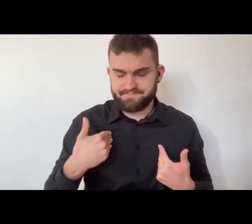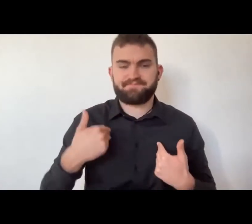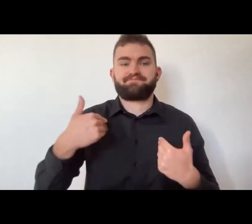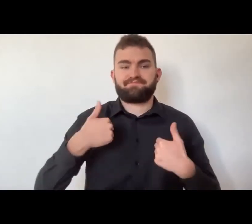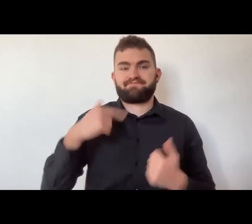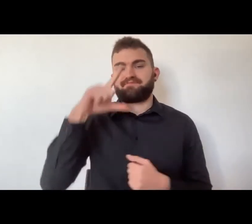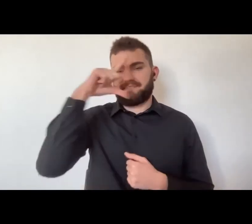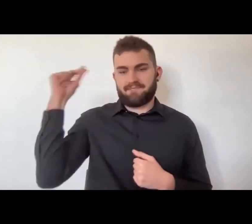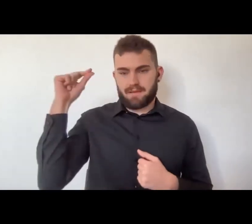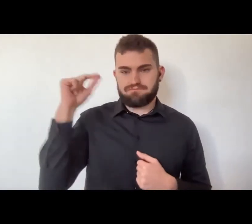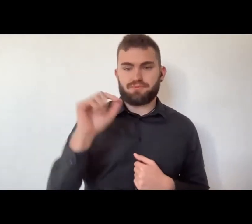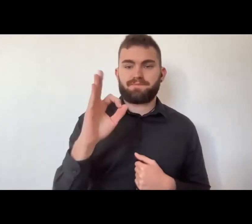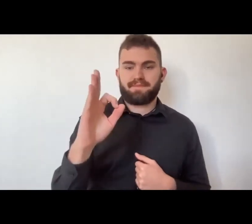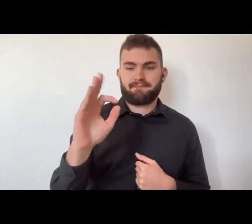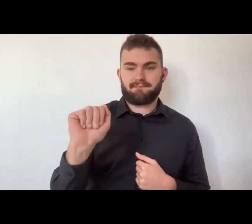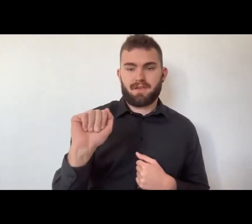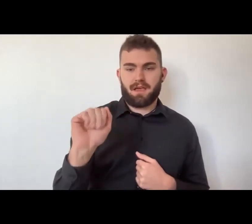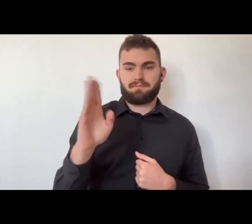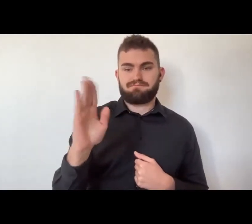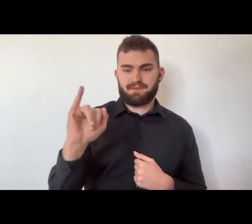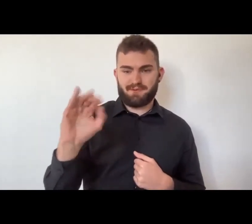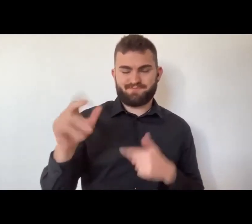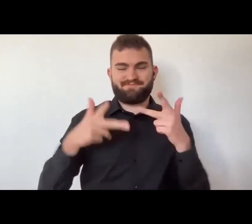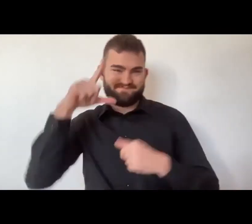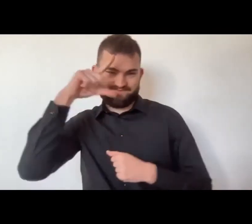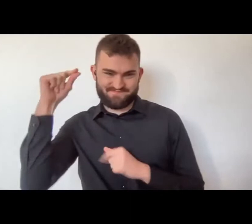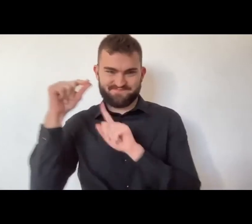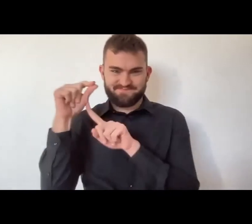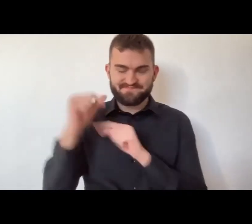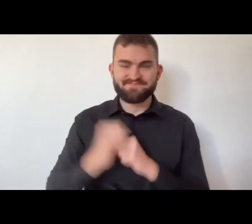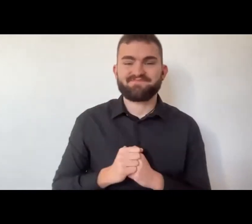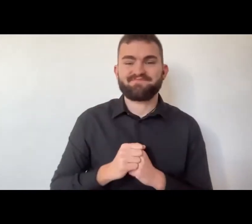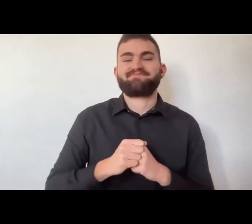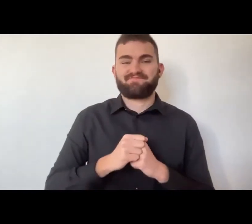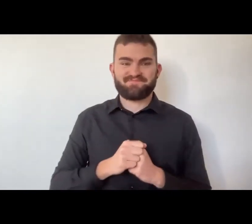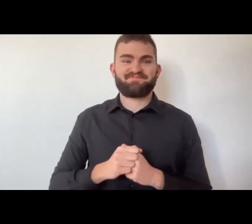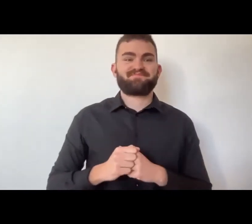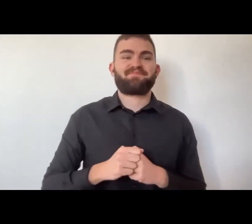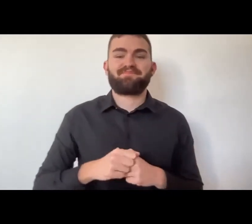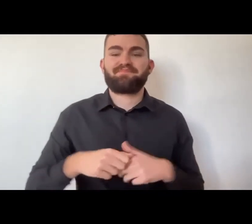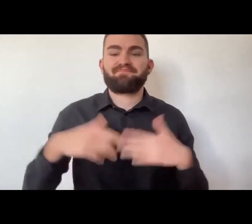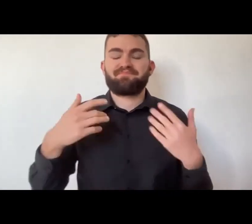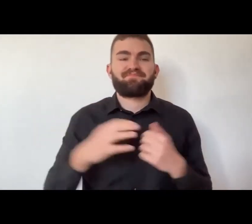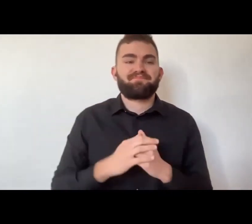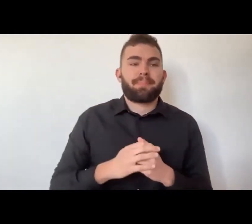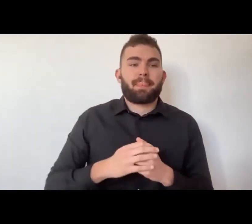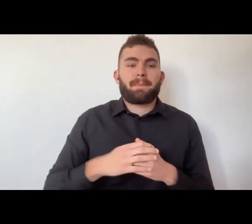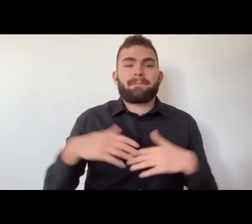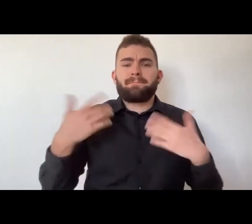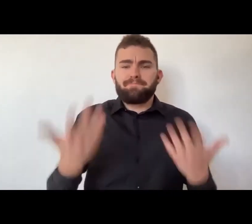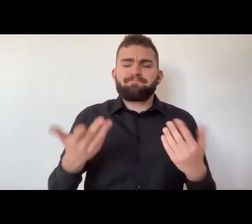Mi presento innanzitutto. Mi chiamo Fabio. Il mio segno nome è quello che vedete allungato